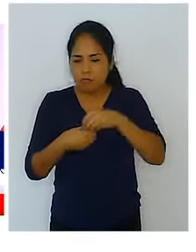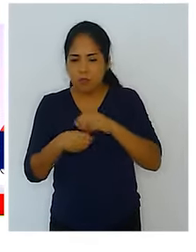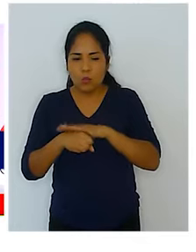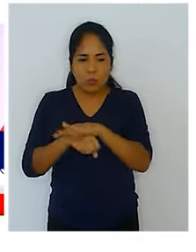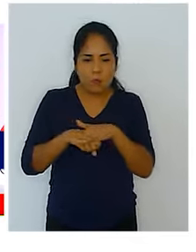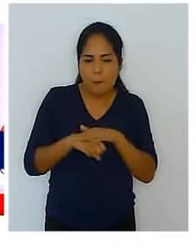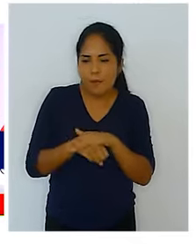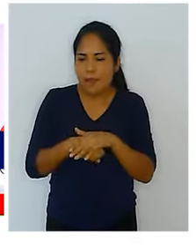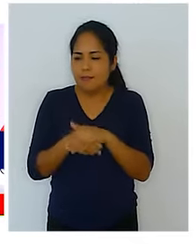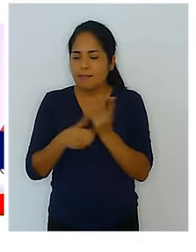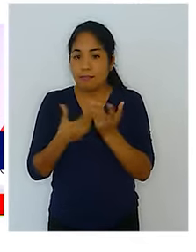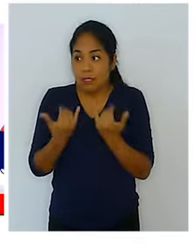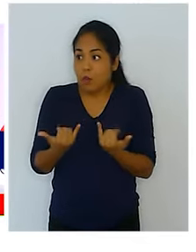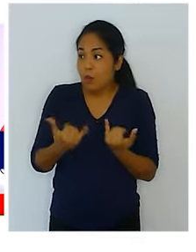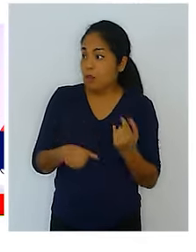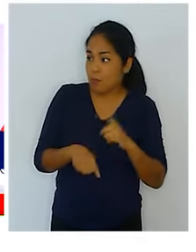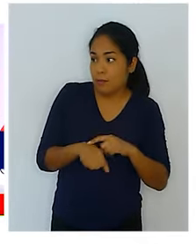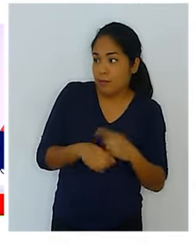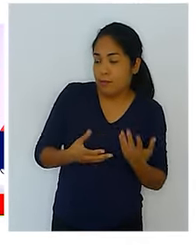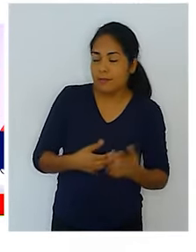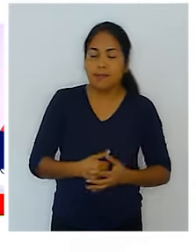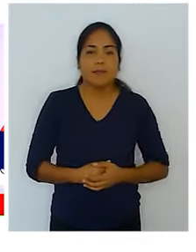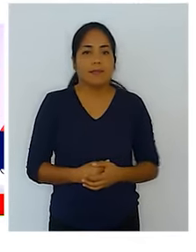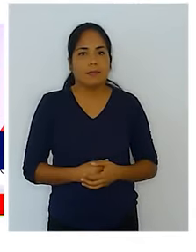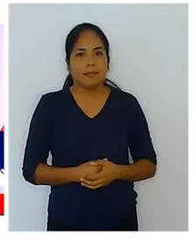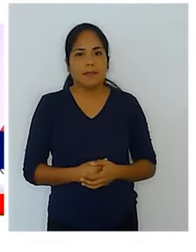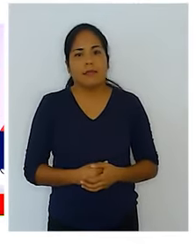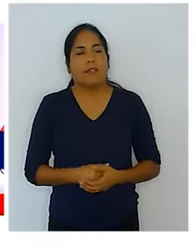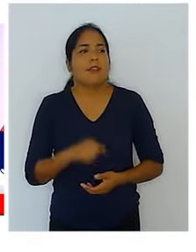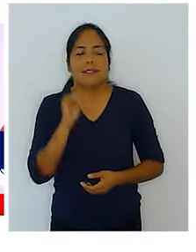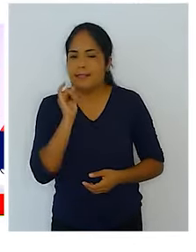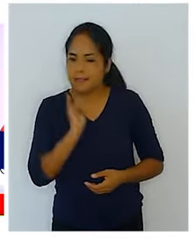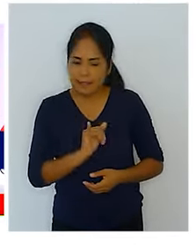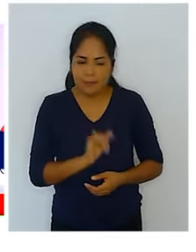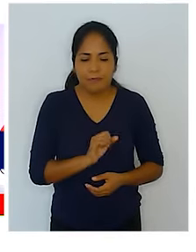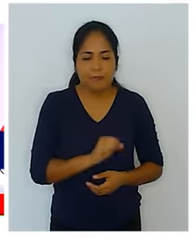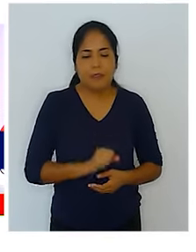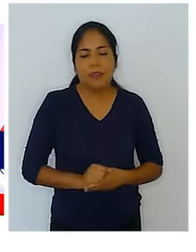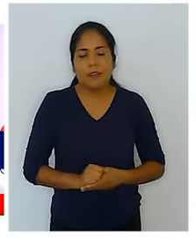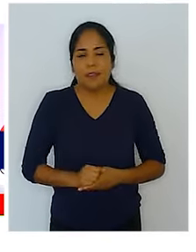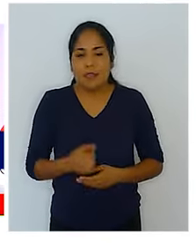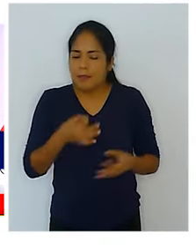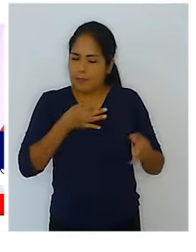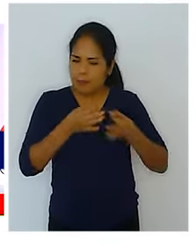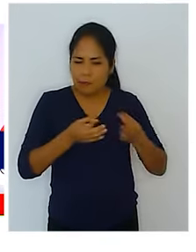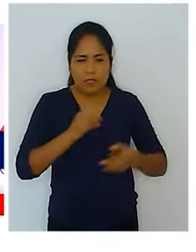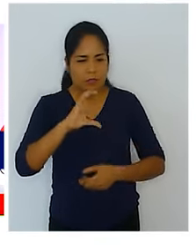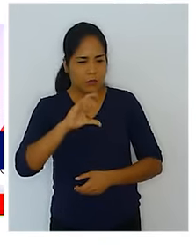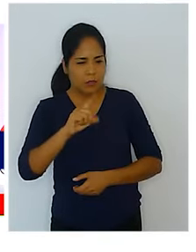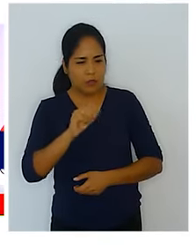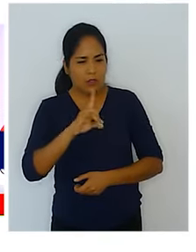considerada dentro de un plan de acción y ha llegado el momento. Así es, mira Claudia,